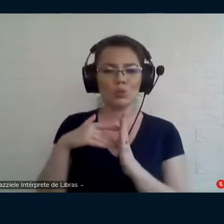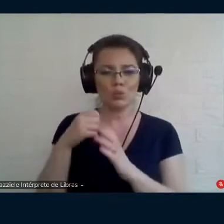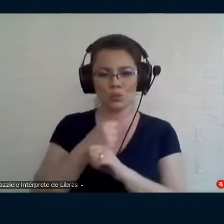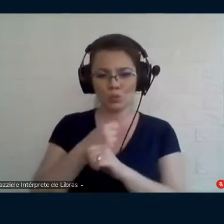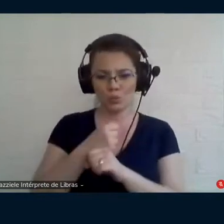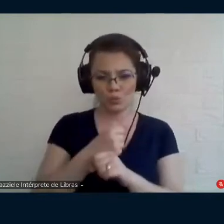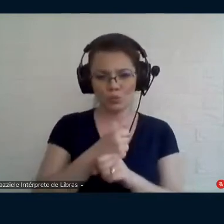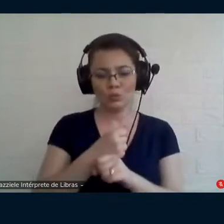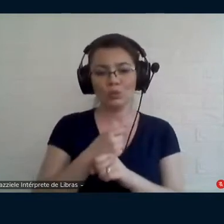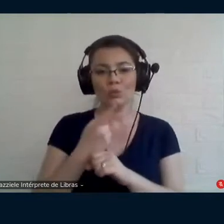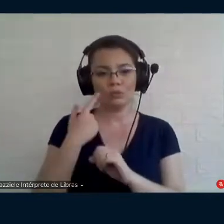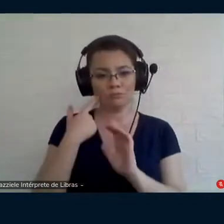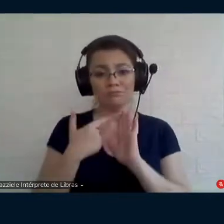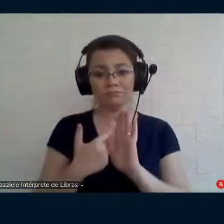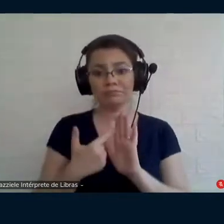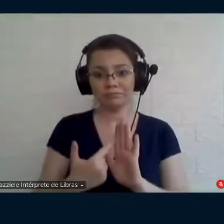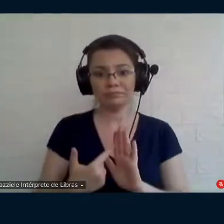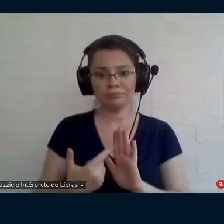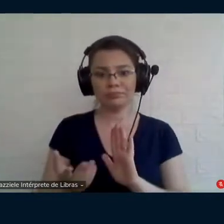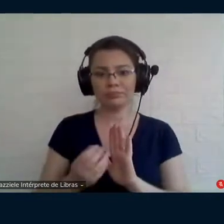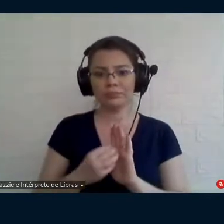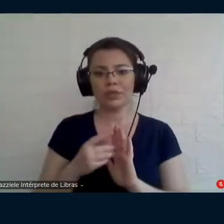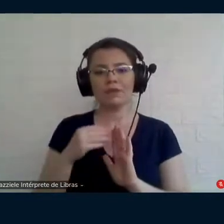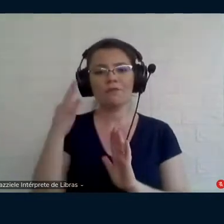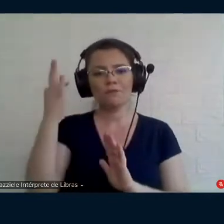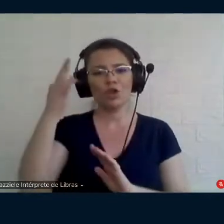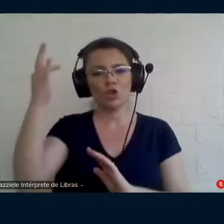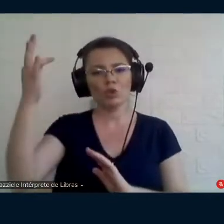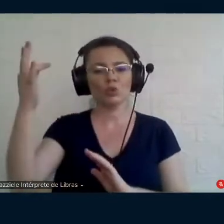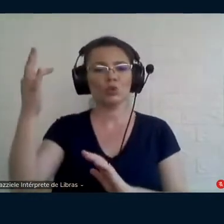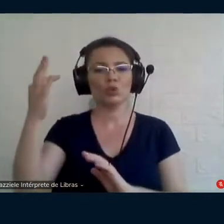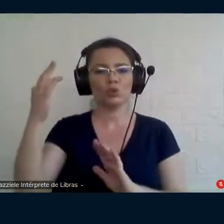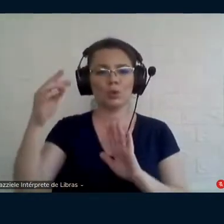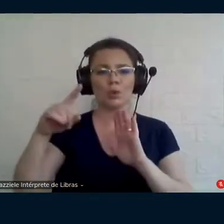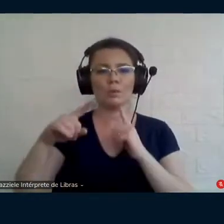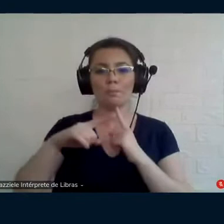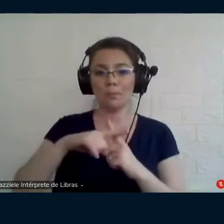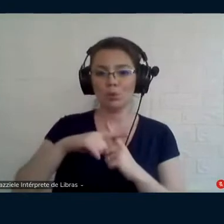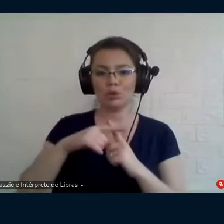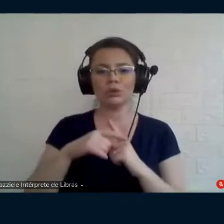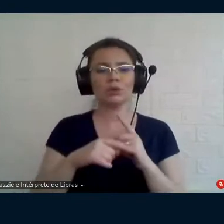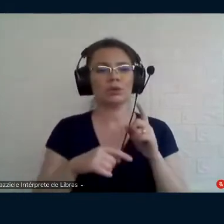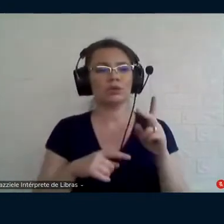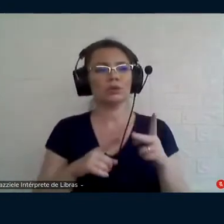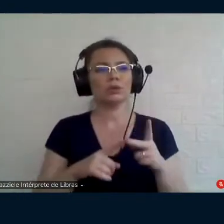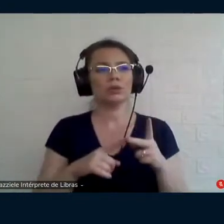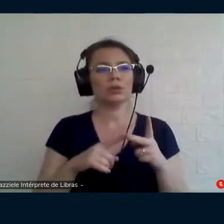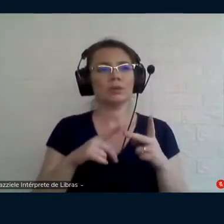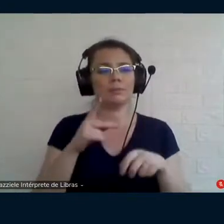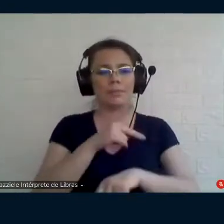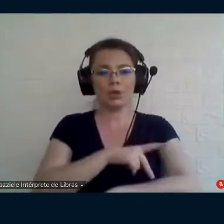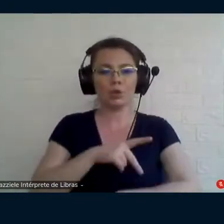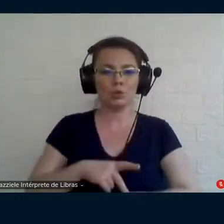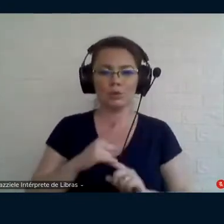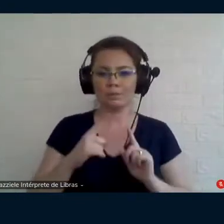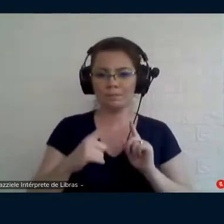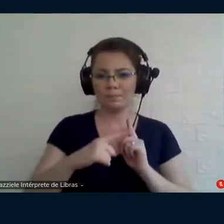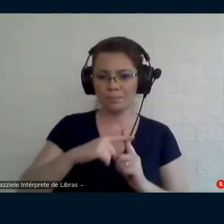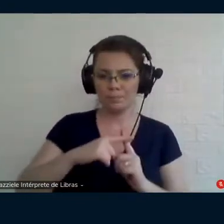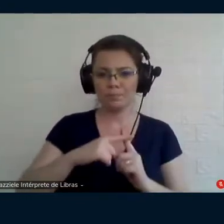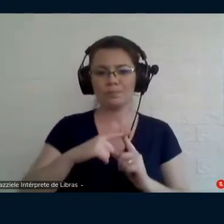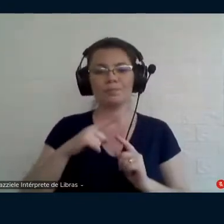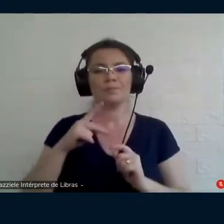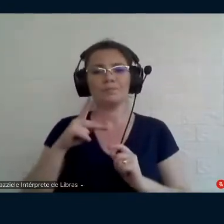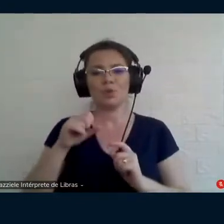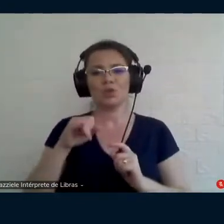aparecido muito fortemente na filosofia positiva na psicologia positiva muita gente acionando esse autor